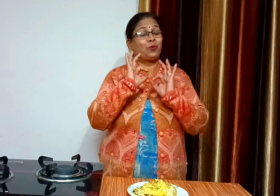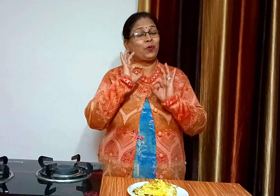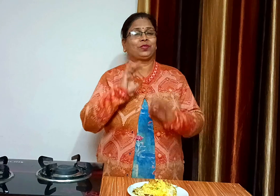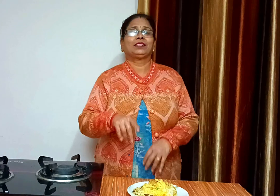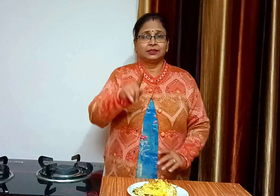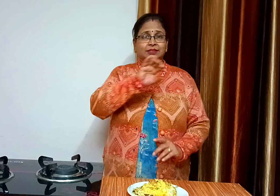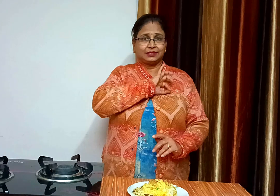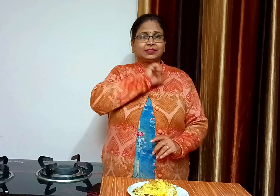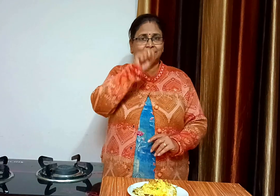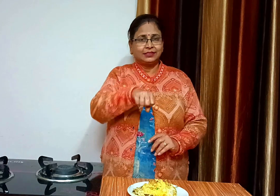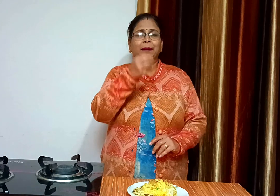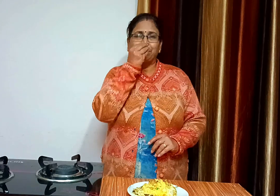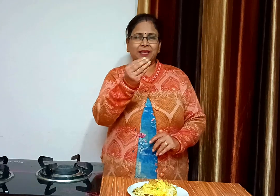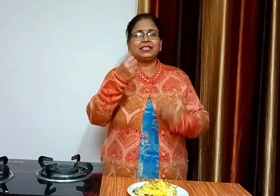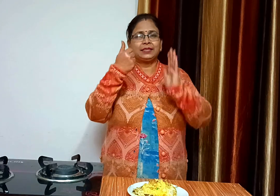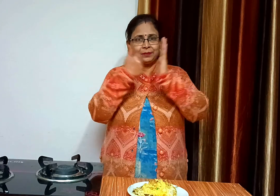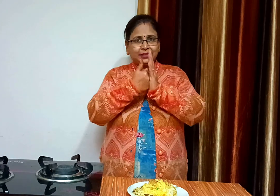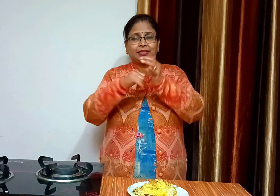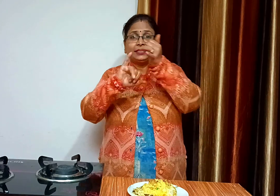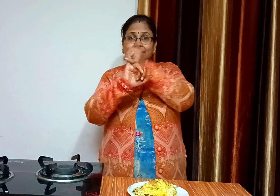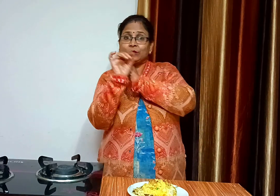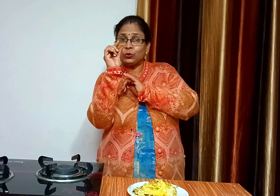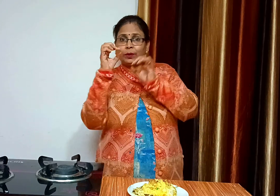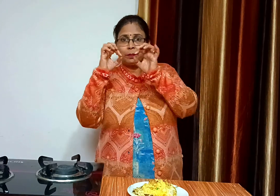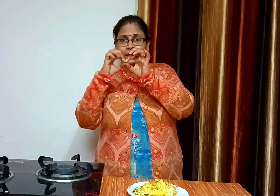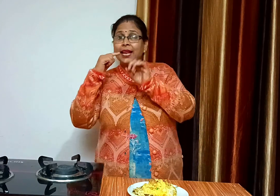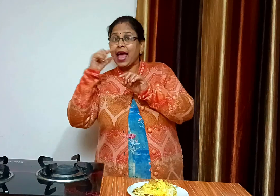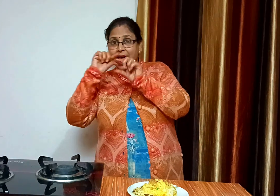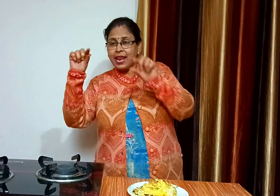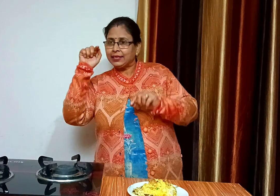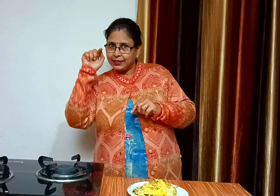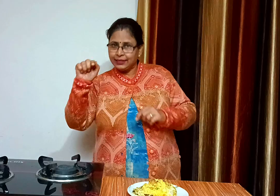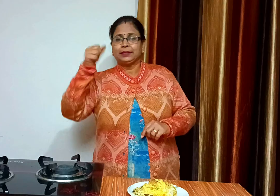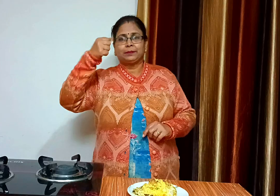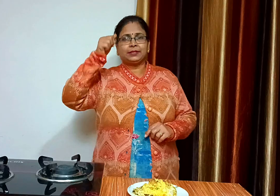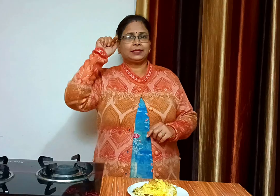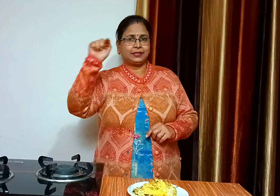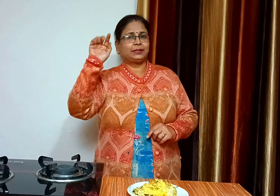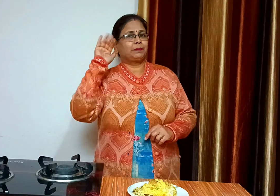आपको मेरी वीडियो पसंद आयो तो इस वीडियो को लाइक और चैनल को सब्स्राइब करना ना भूले बिलते हैं नेक्स वीडियो में